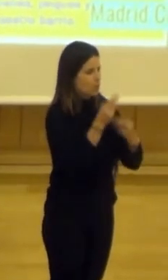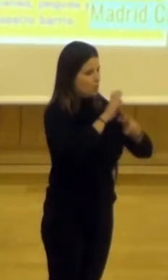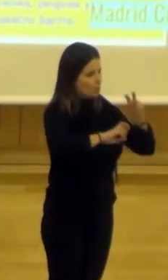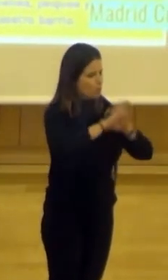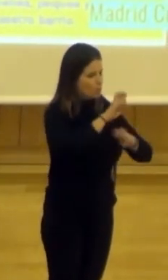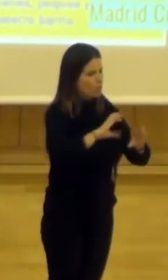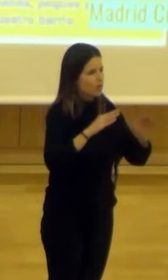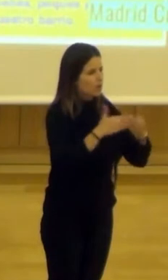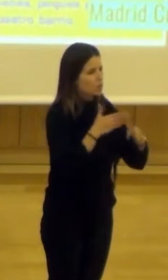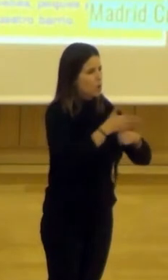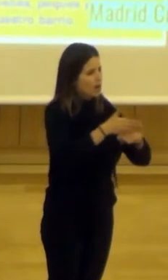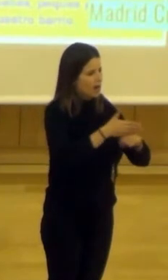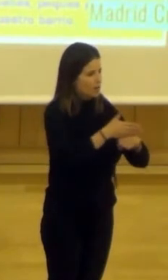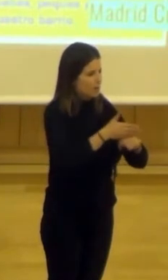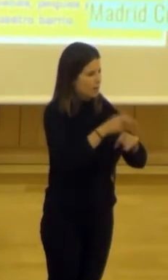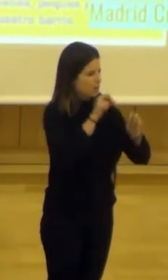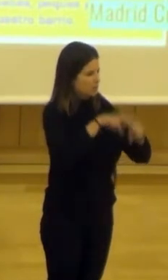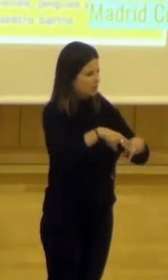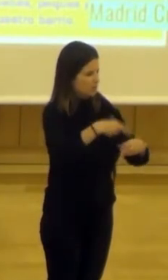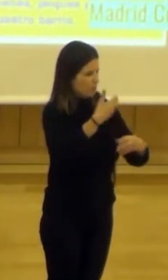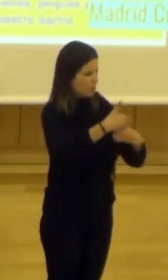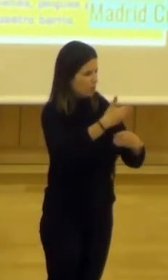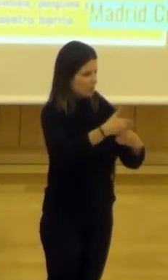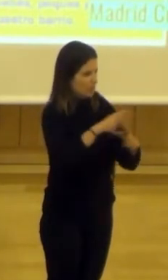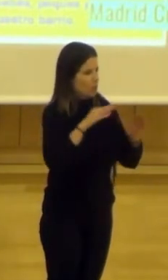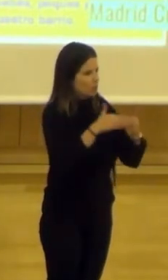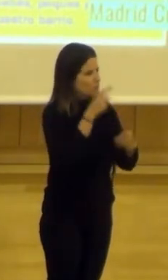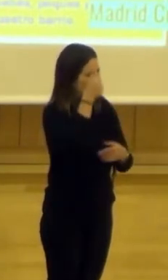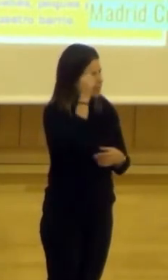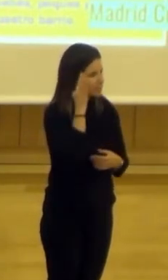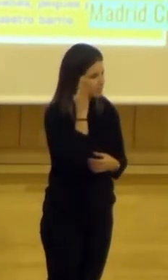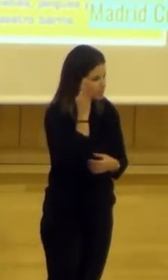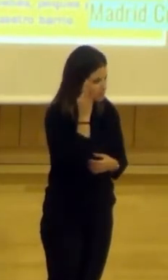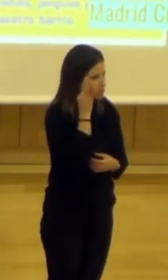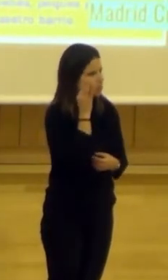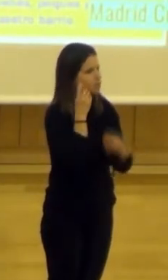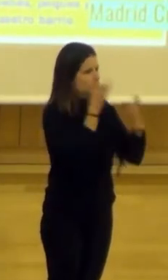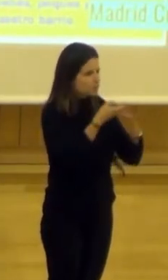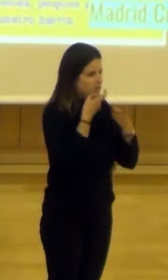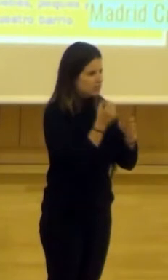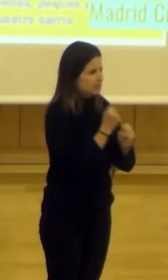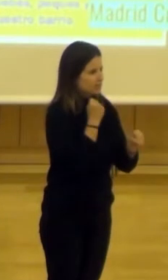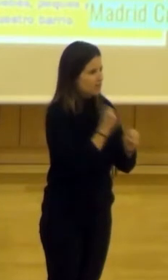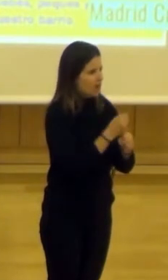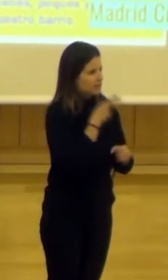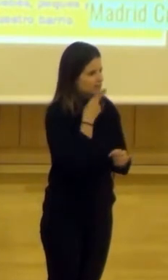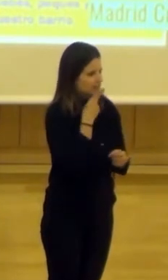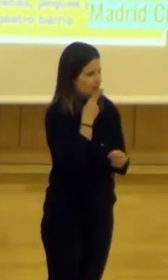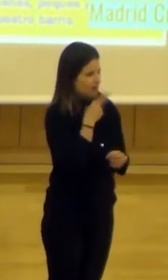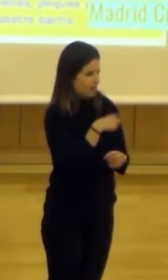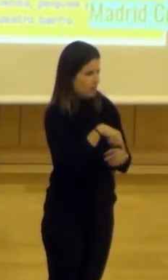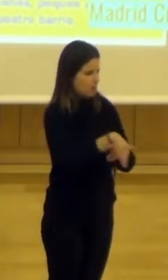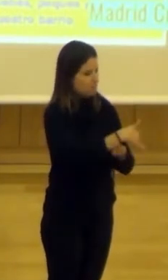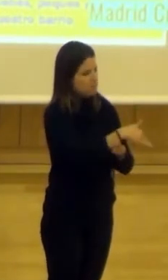grupo de carpinteros sin fronteras, se llamaban un grupo de chicos que lo que intentaba, que ya trabajaba en la tabacalera, que es un espacio ocupado emblemático